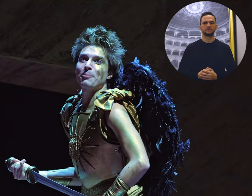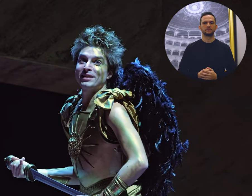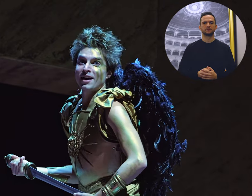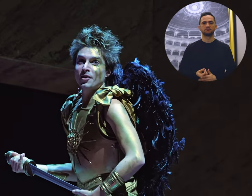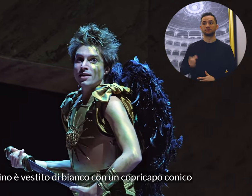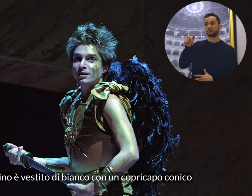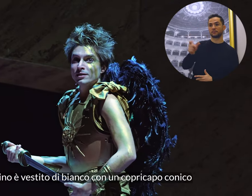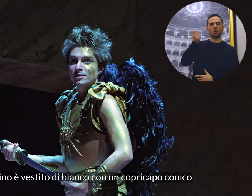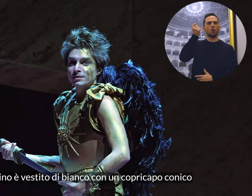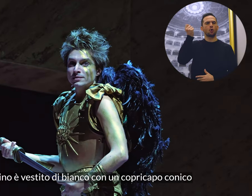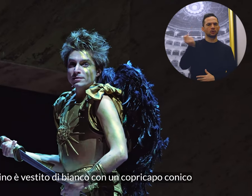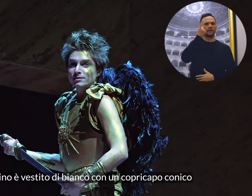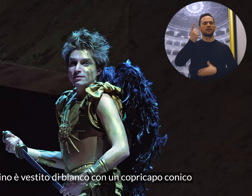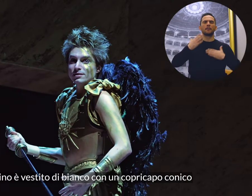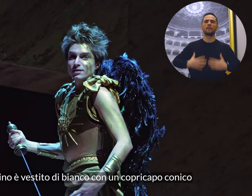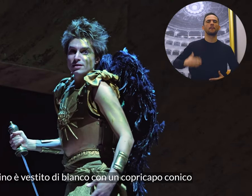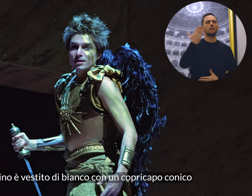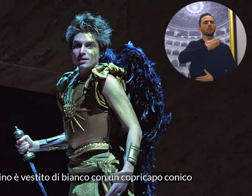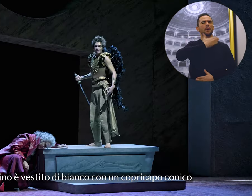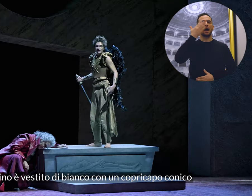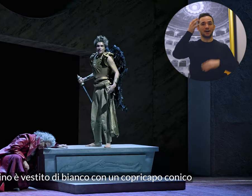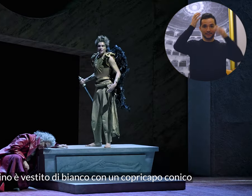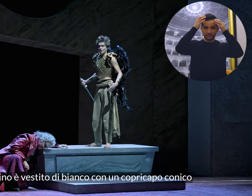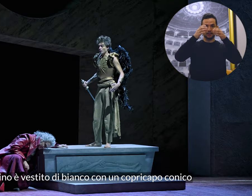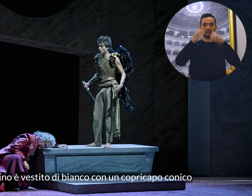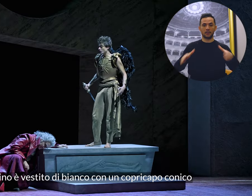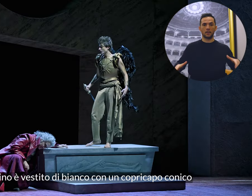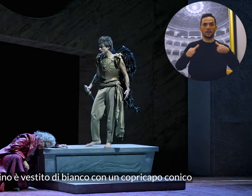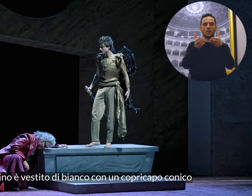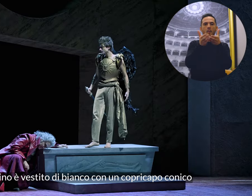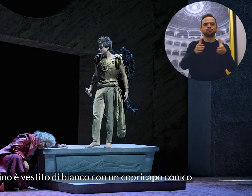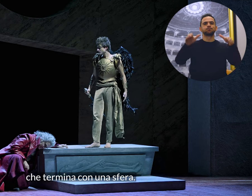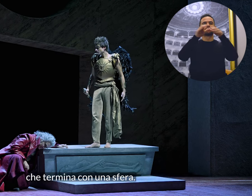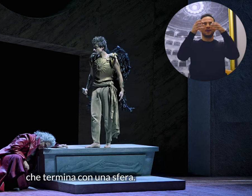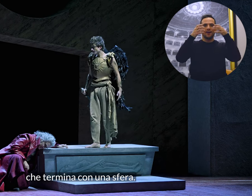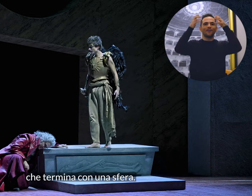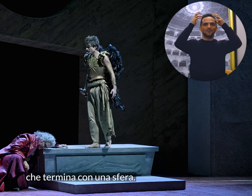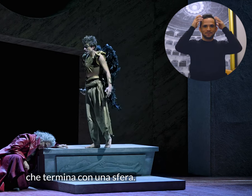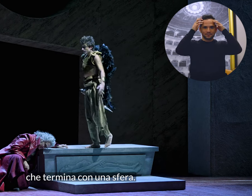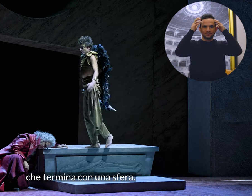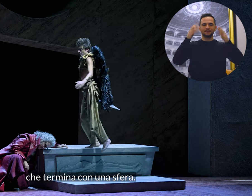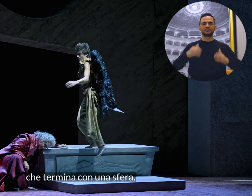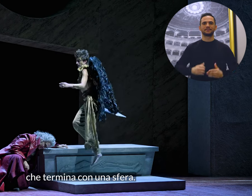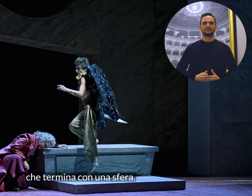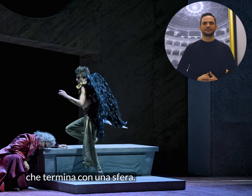L'indovino è vestito di bianco con un copricapo conico che termina con una sfera.